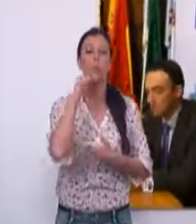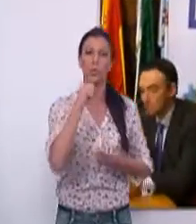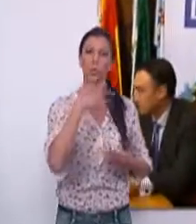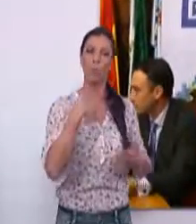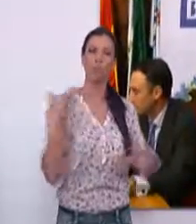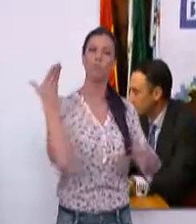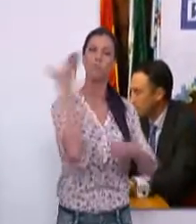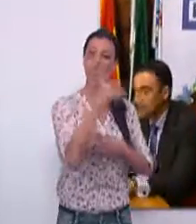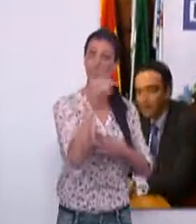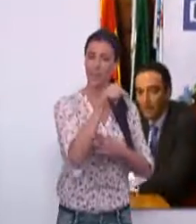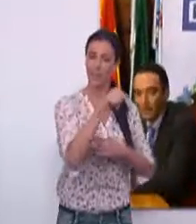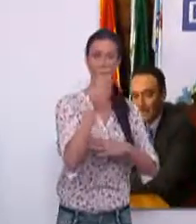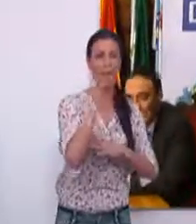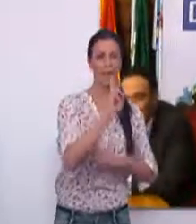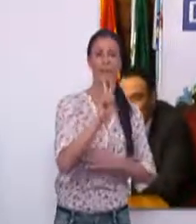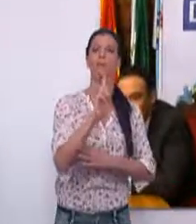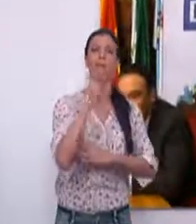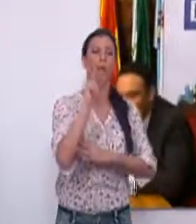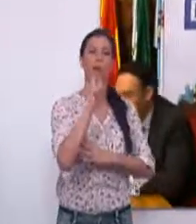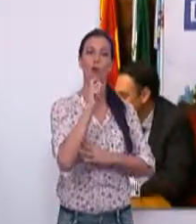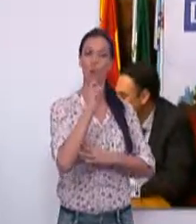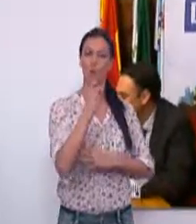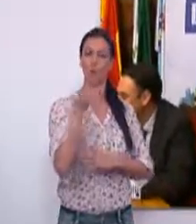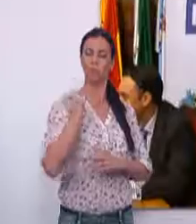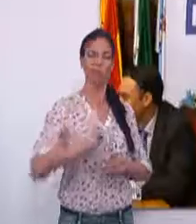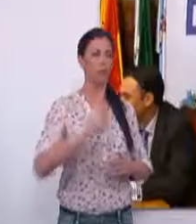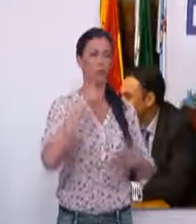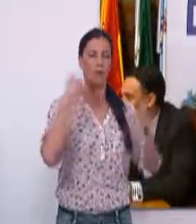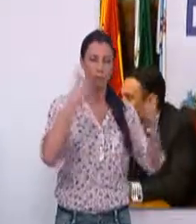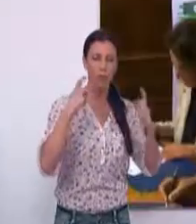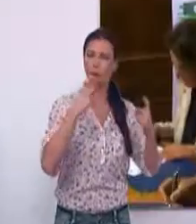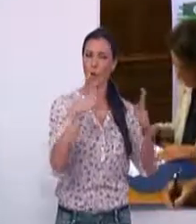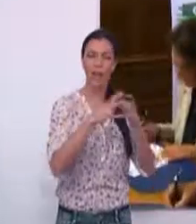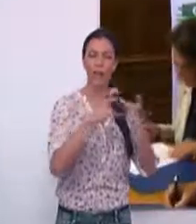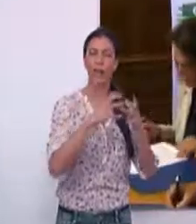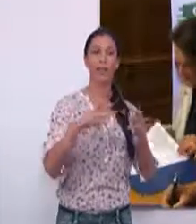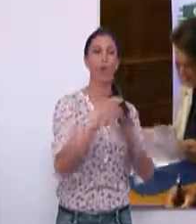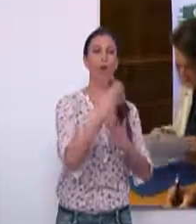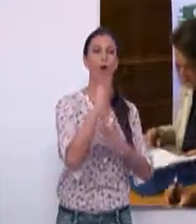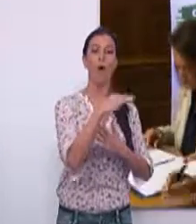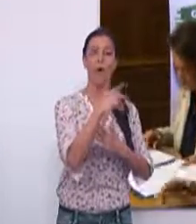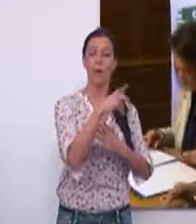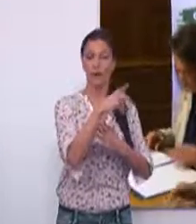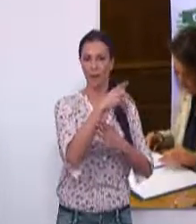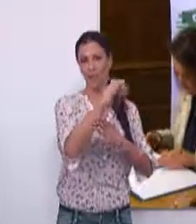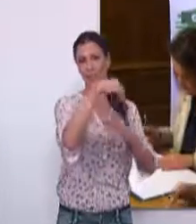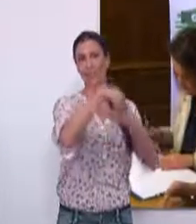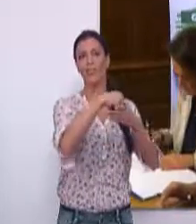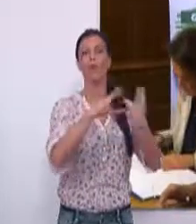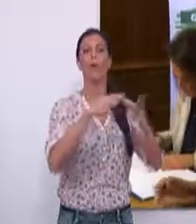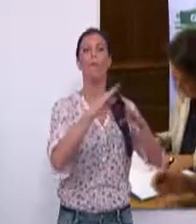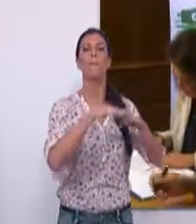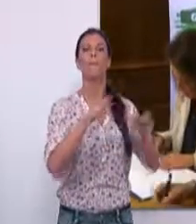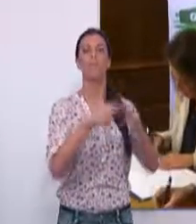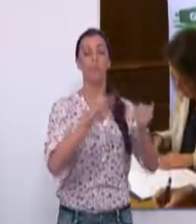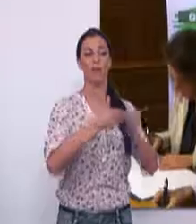a asistir a este acto en el que se impulsa el talento, el ímpetu y las ganas de los jóvenes que conformarán la